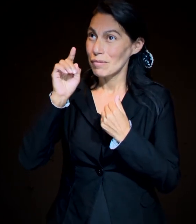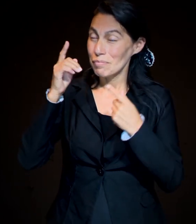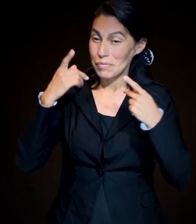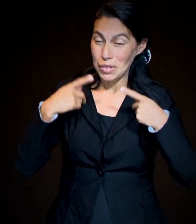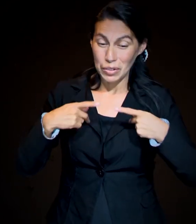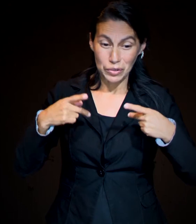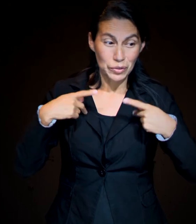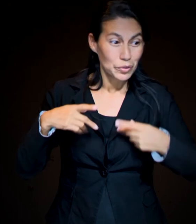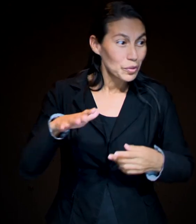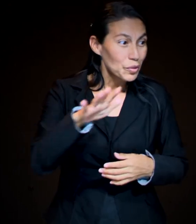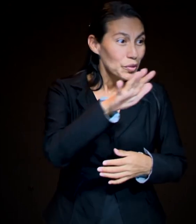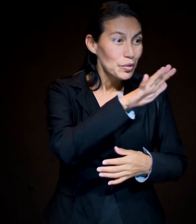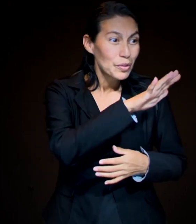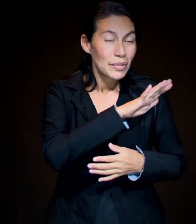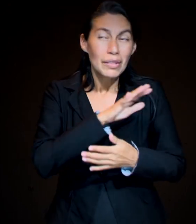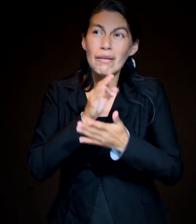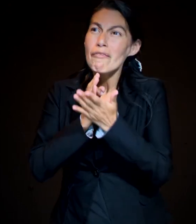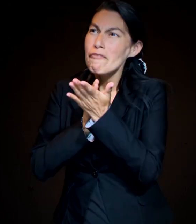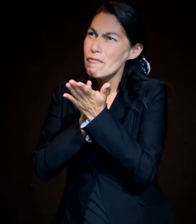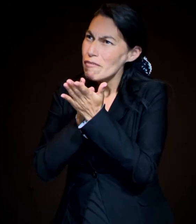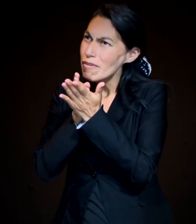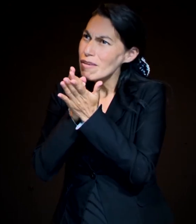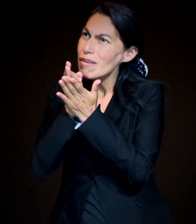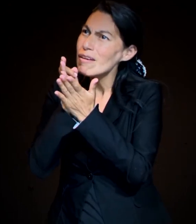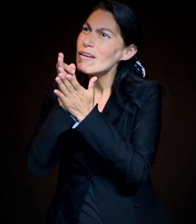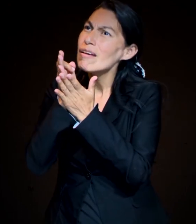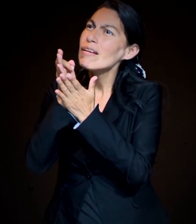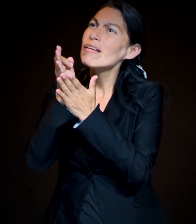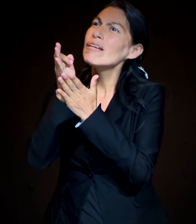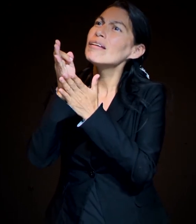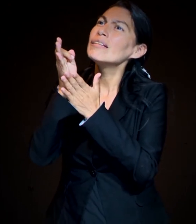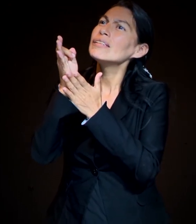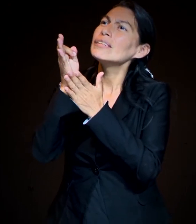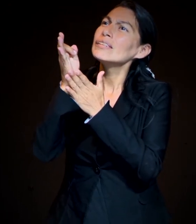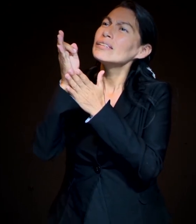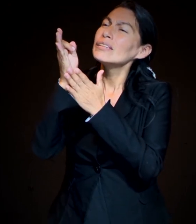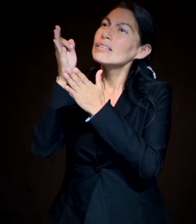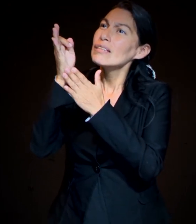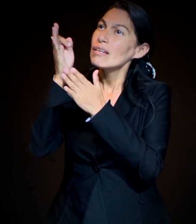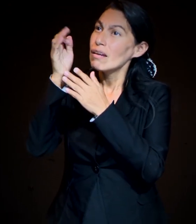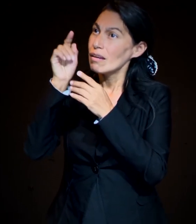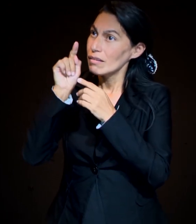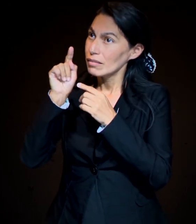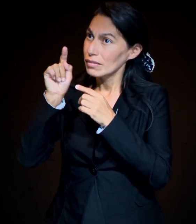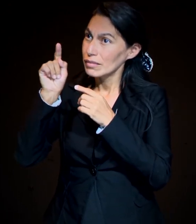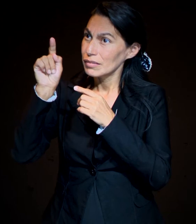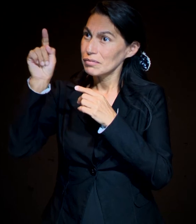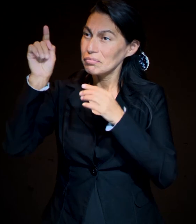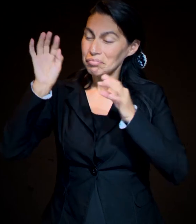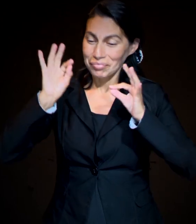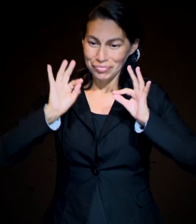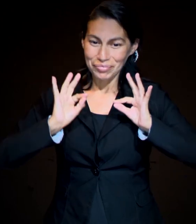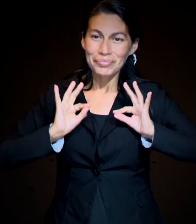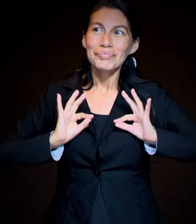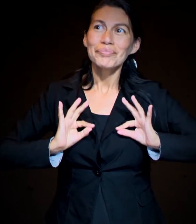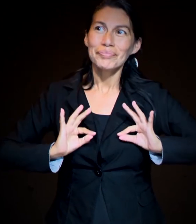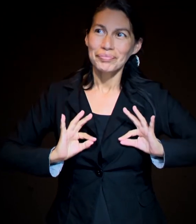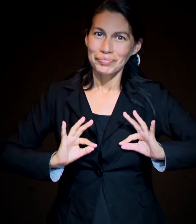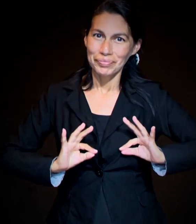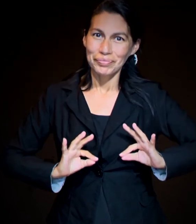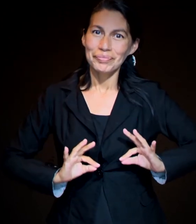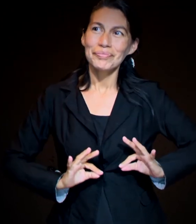nombre descansamos Los que buscamos la senda